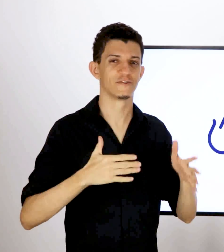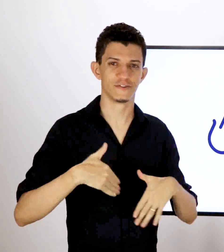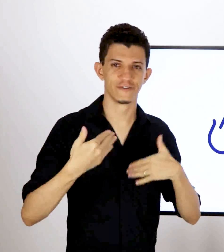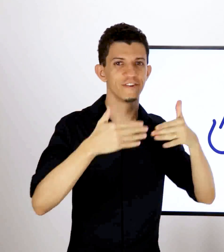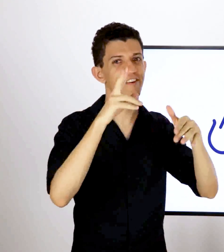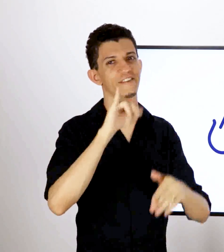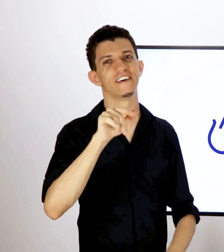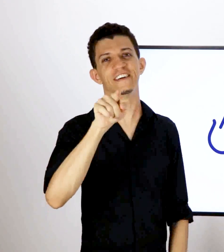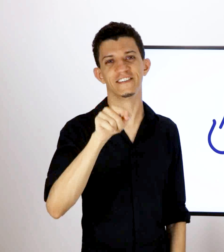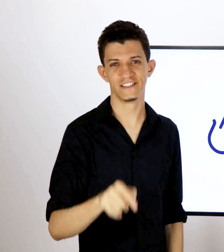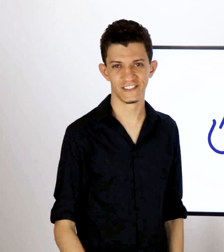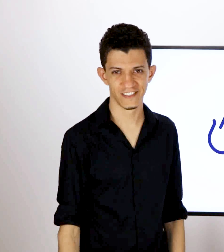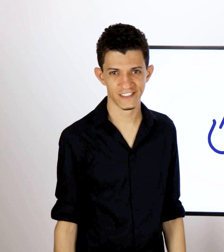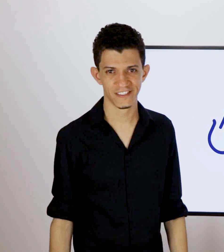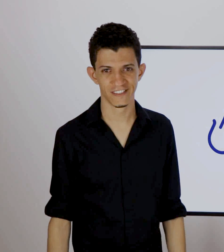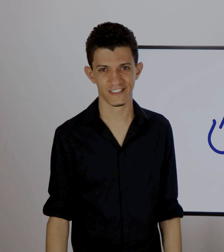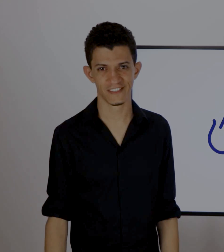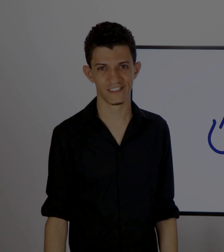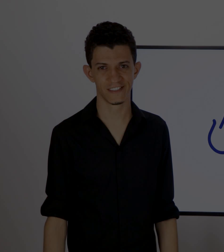vai elevar o seu nível de sinalização em livros.